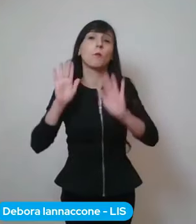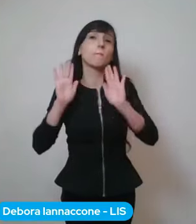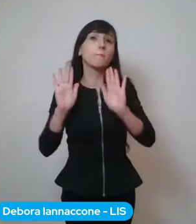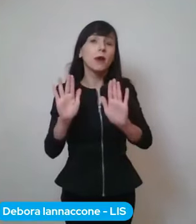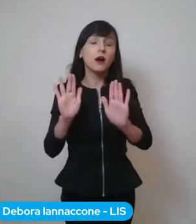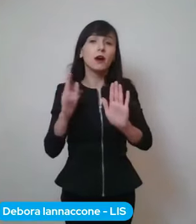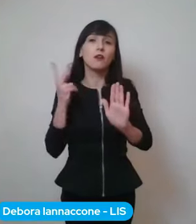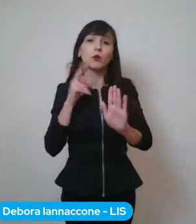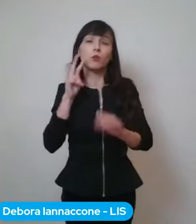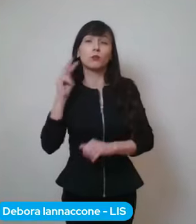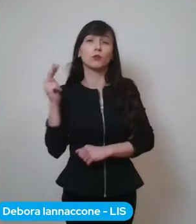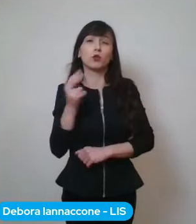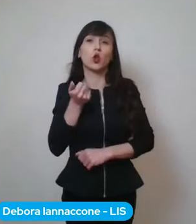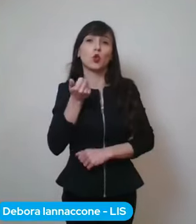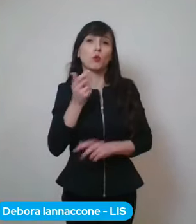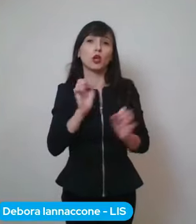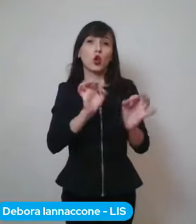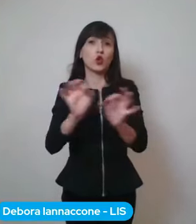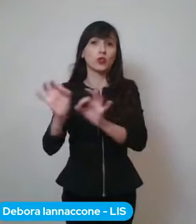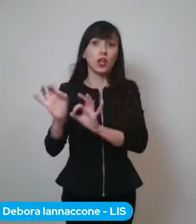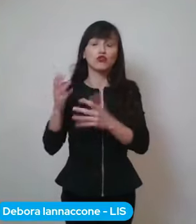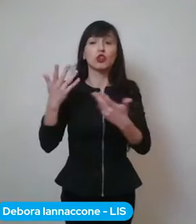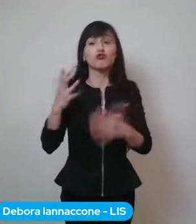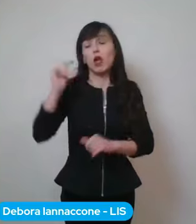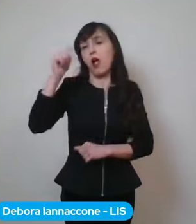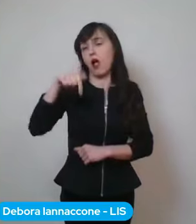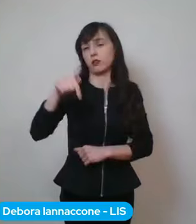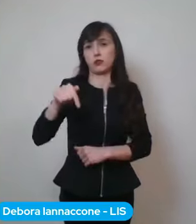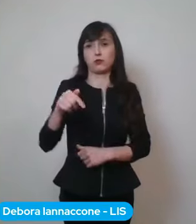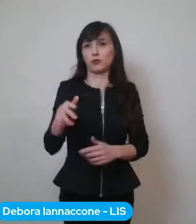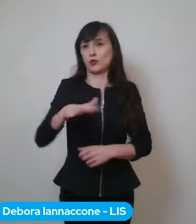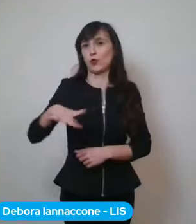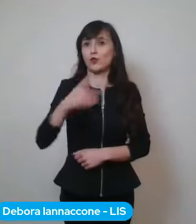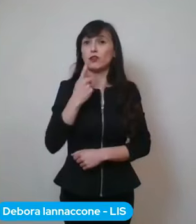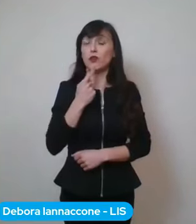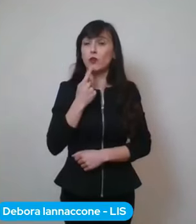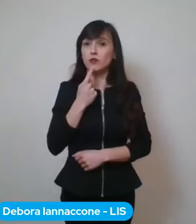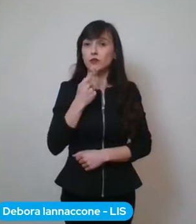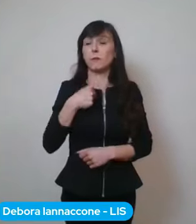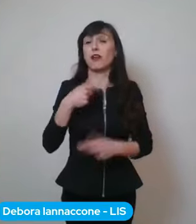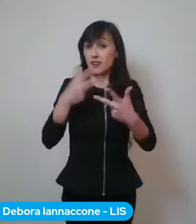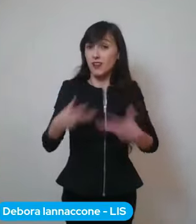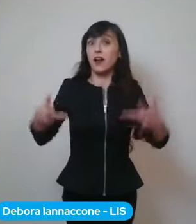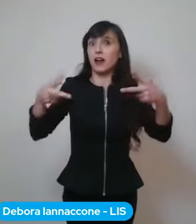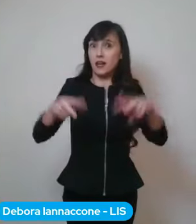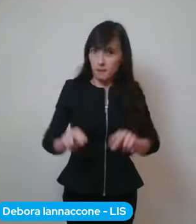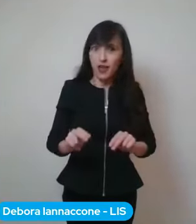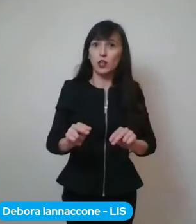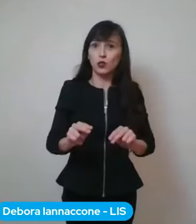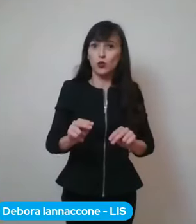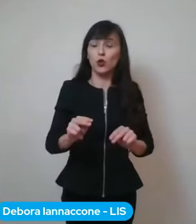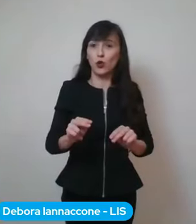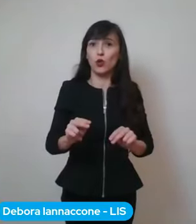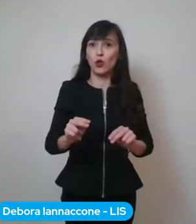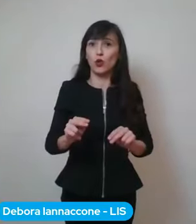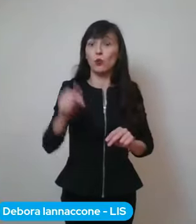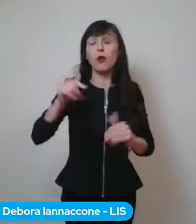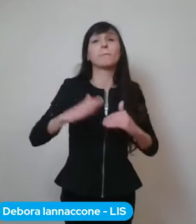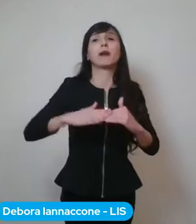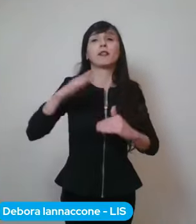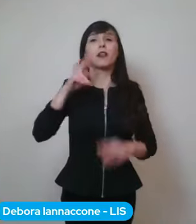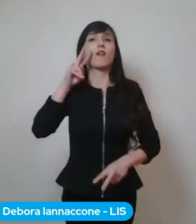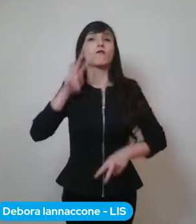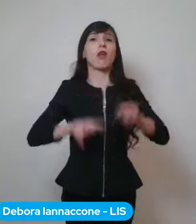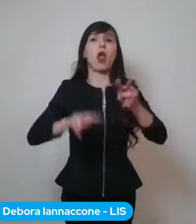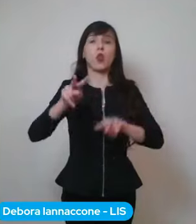siamo di fatto già in questo momento in zona rossa, pur se, ripeto, dalle valutazioni che abbiamo fatto questa mattina